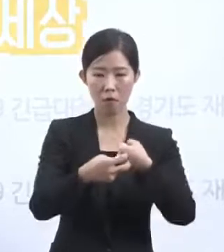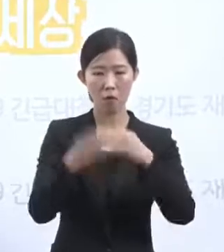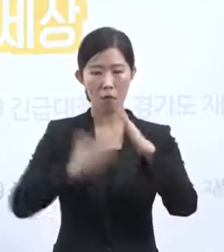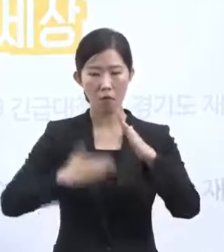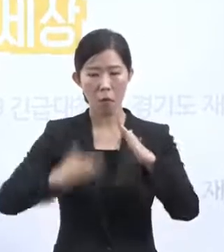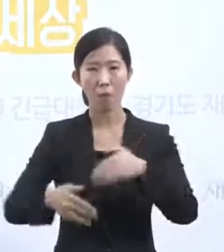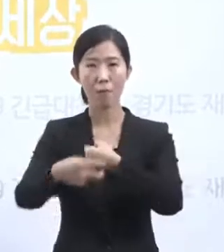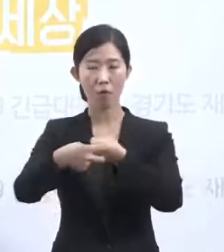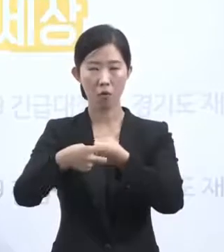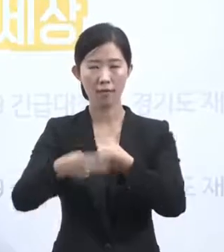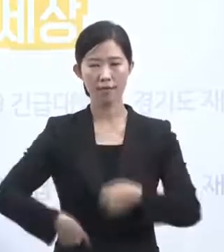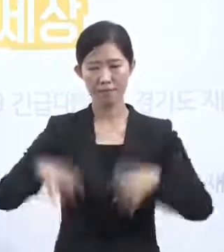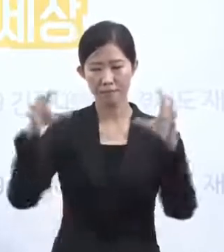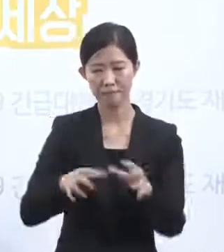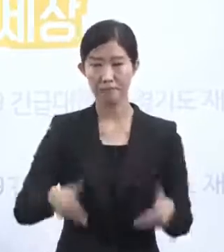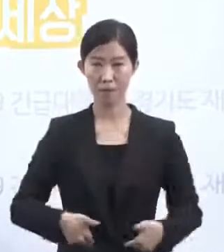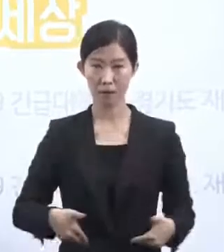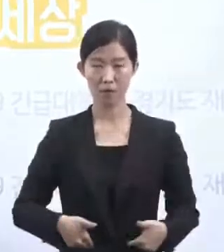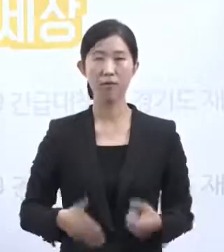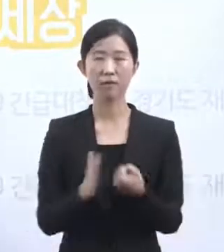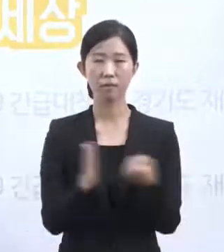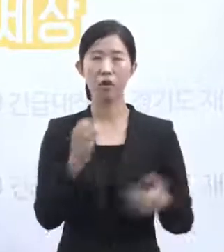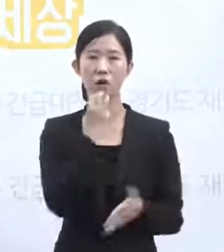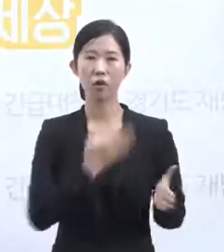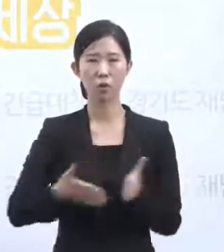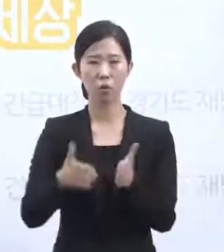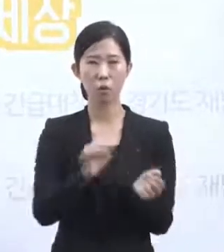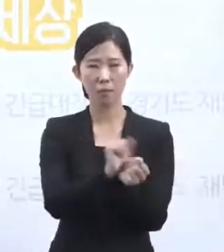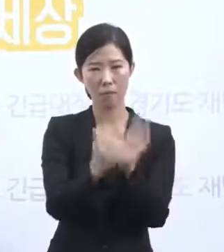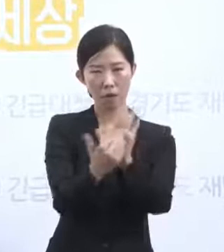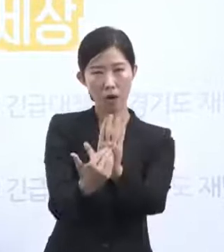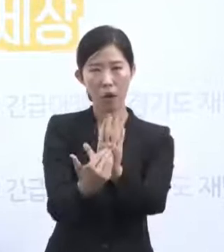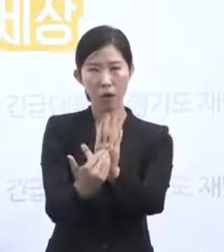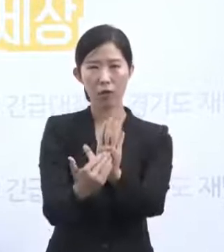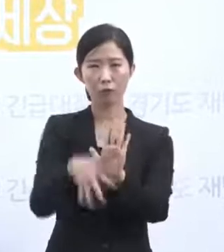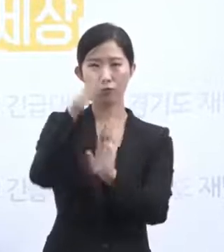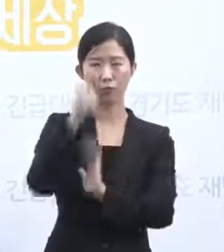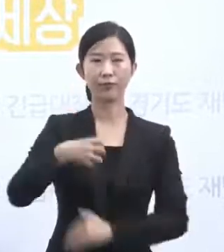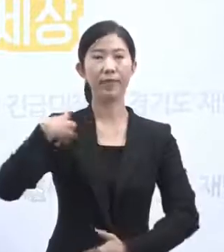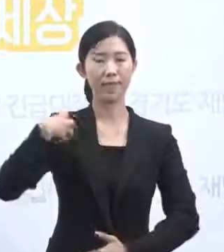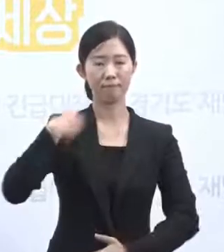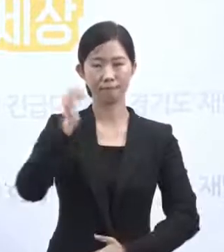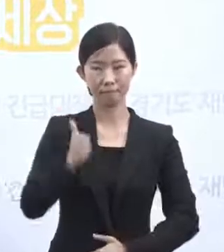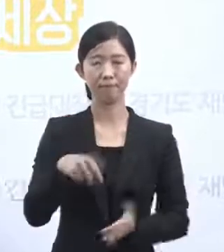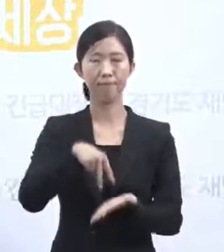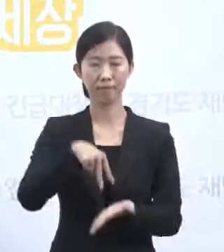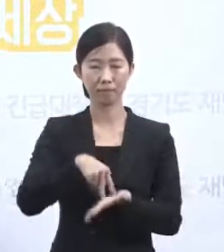경기도 방역행정 최종 책임자로서 다음과 같은 대도민